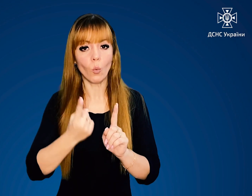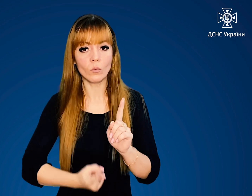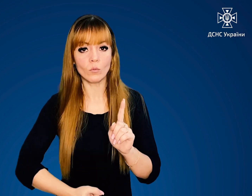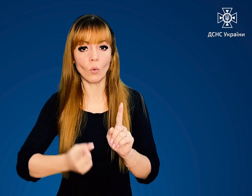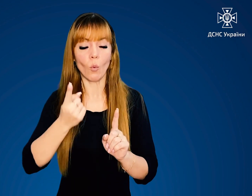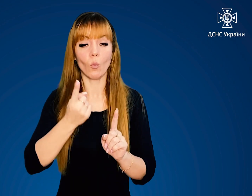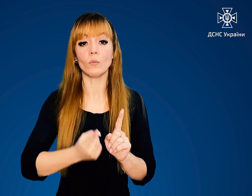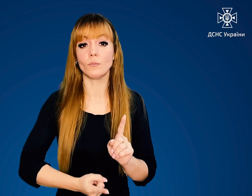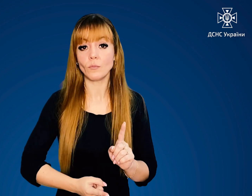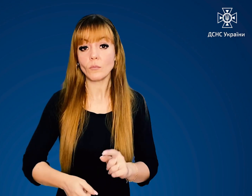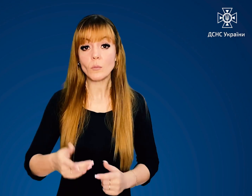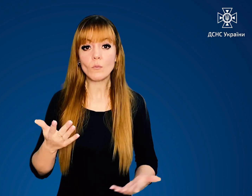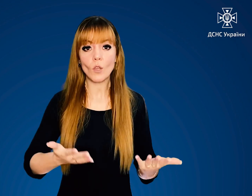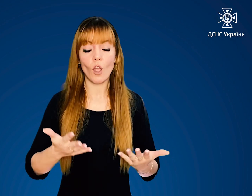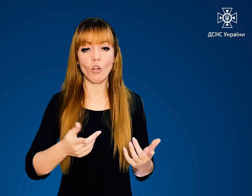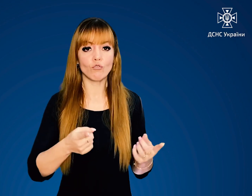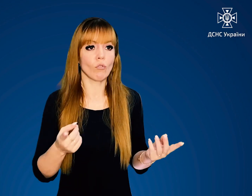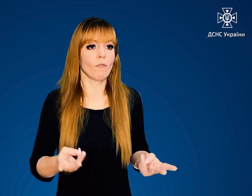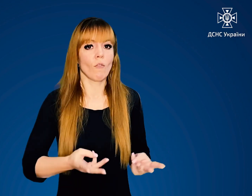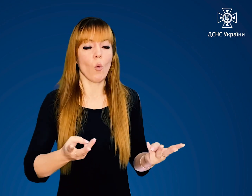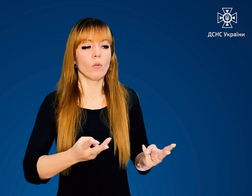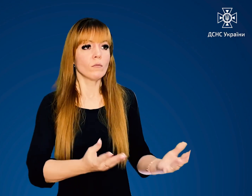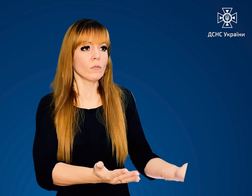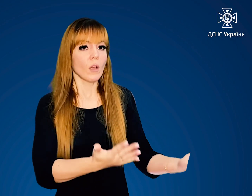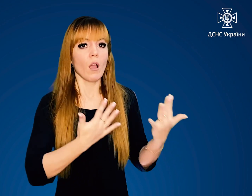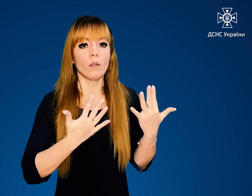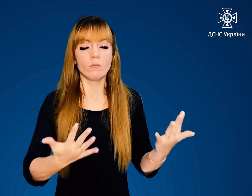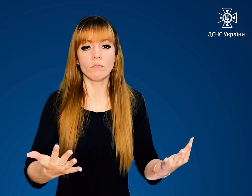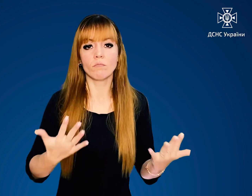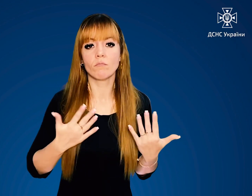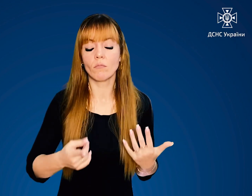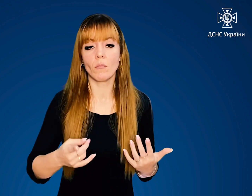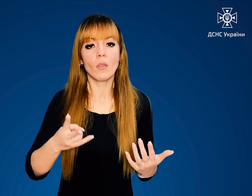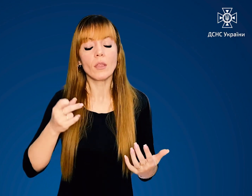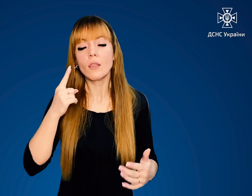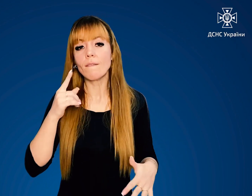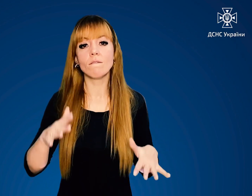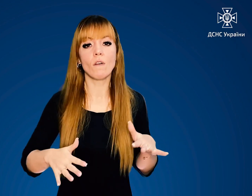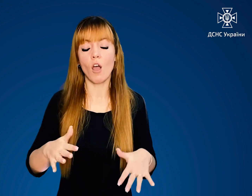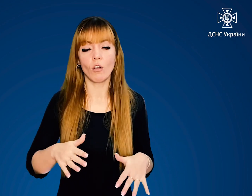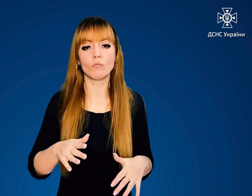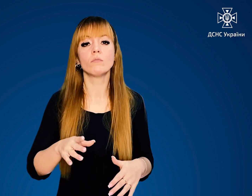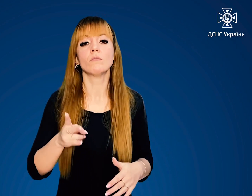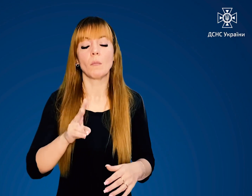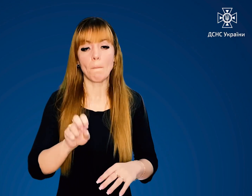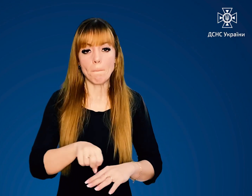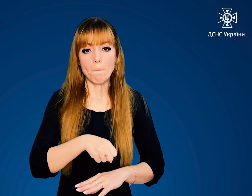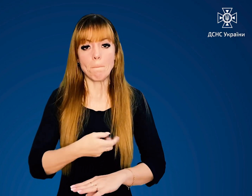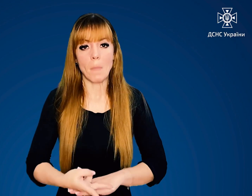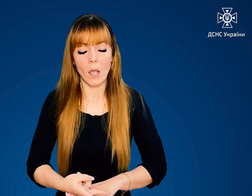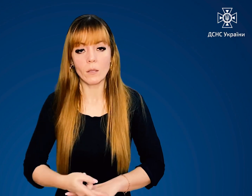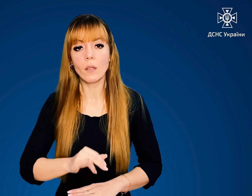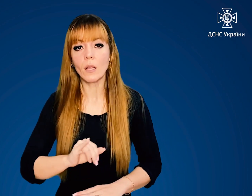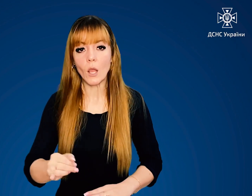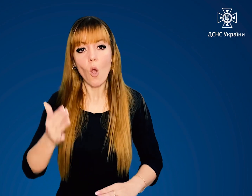Якщо на вас насувається вогневий вал, не вагаючись падайте, закривши голову мокрою